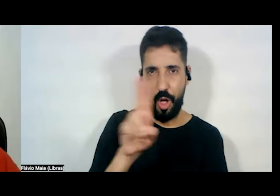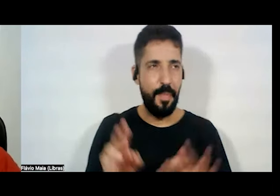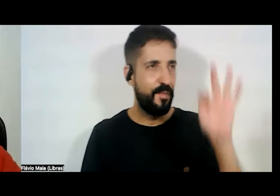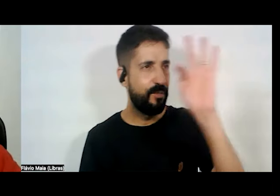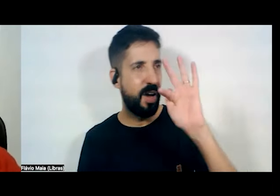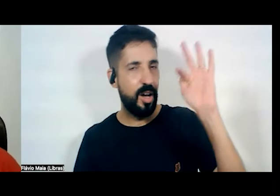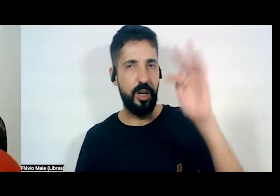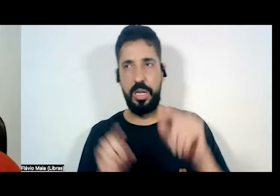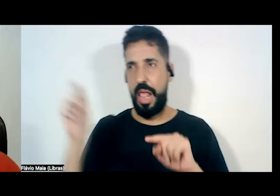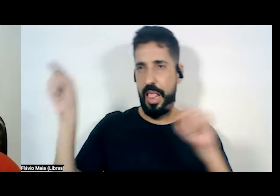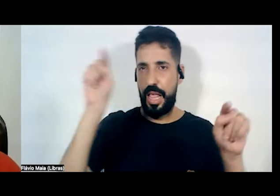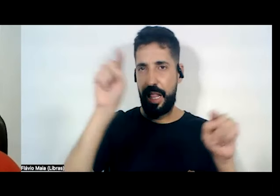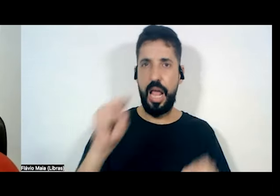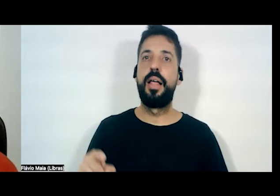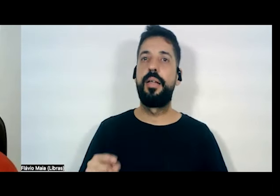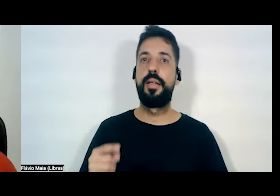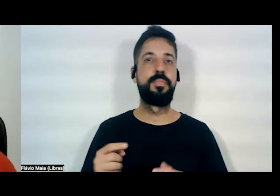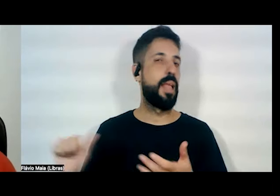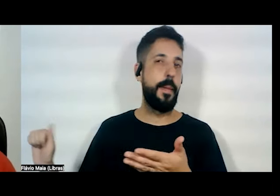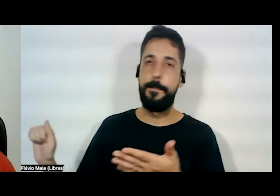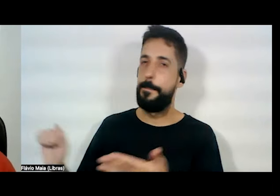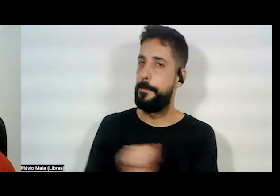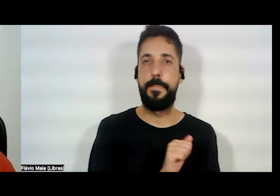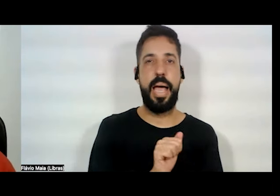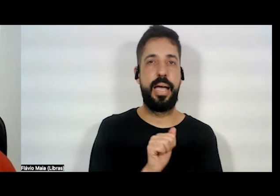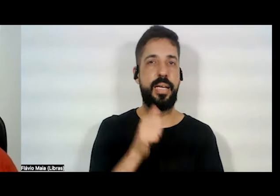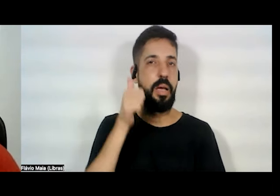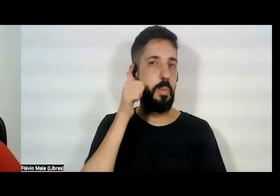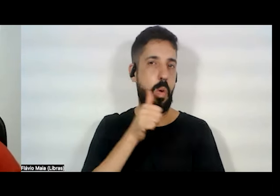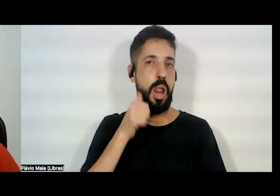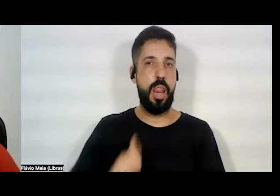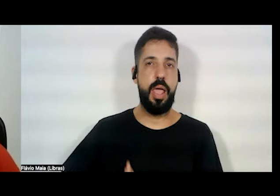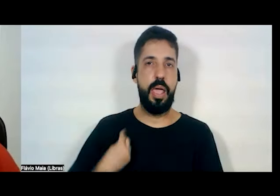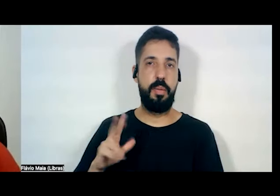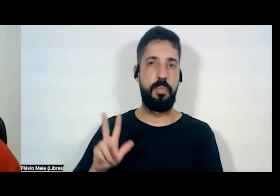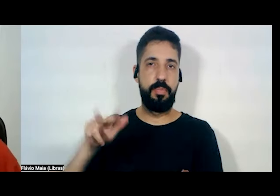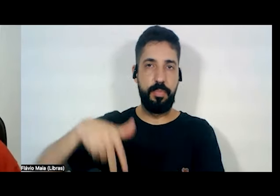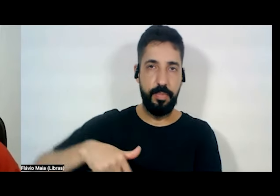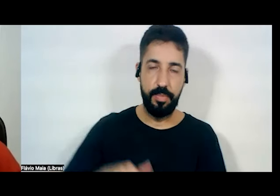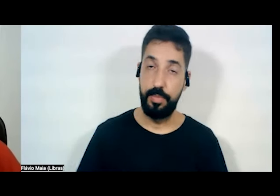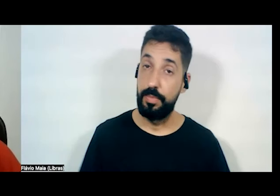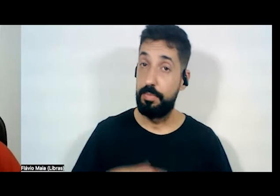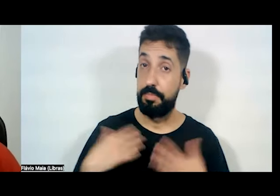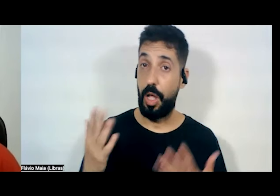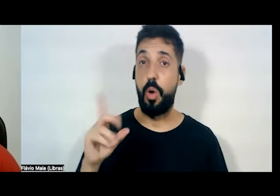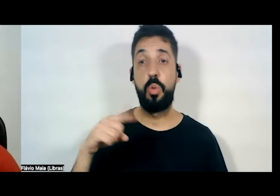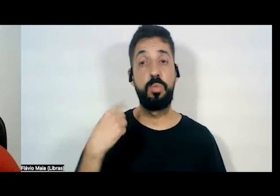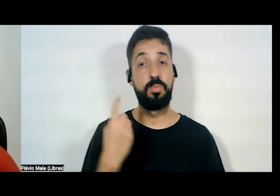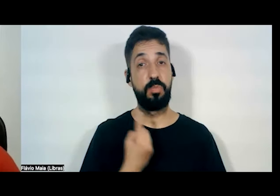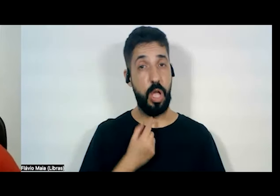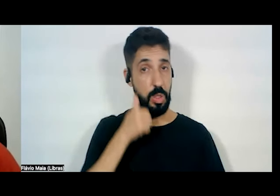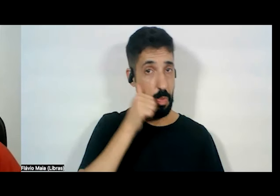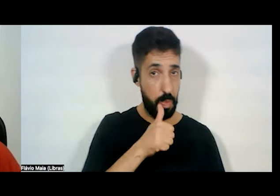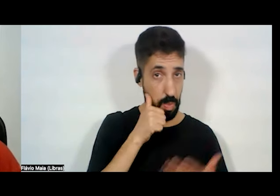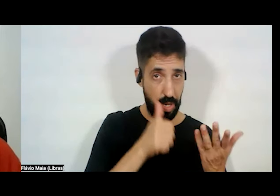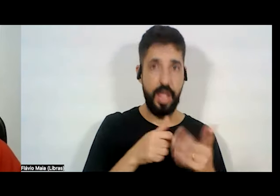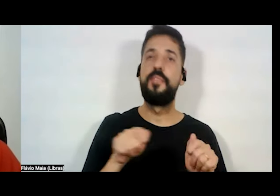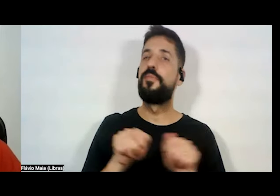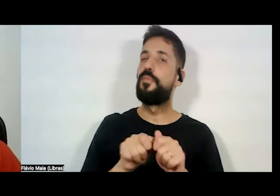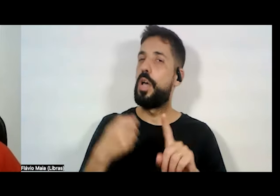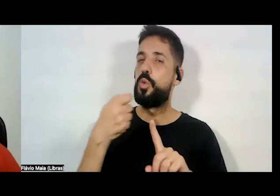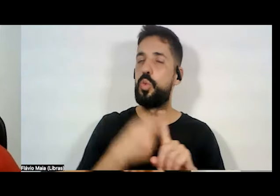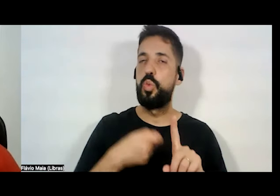daquilo, apagam a nossa presença como mulheres. E nós, mulheres, vamos fazendo uma luta também para